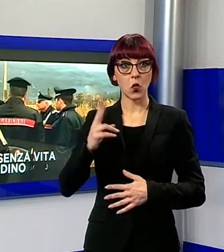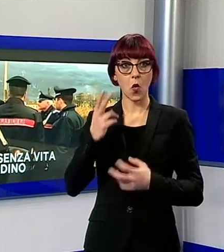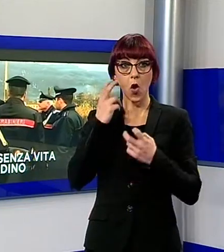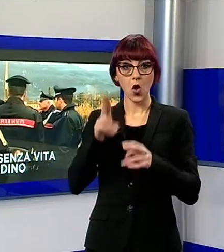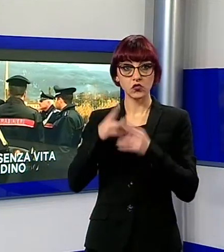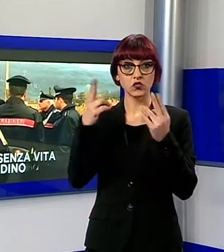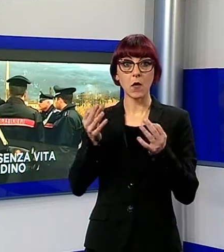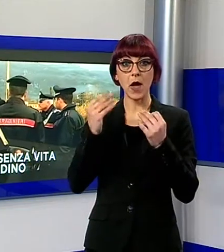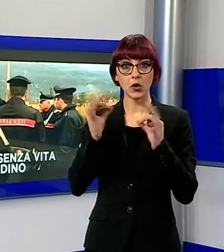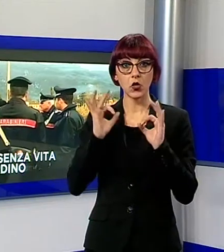indagano i carabinieri.